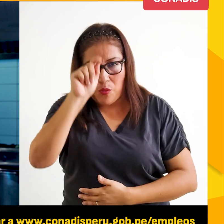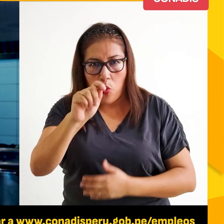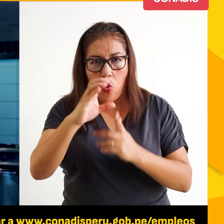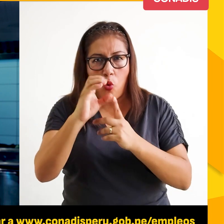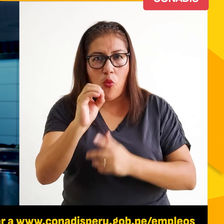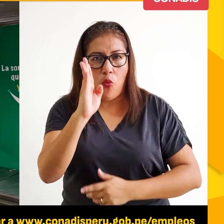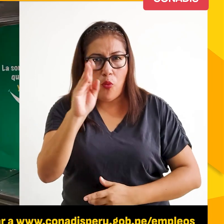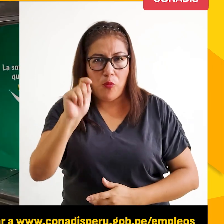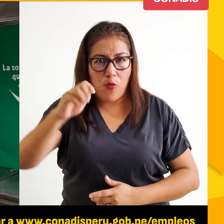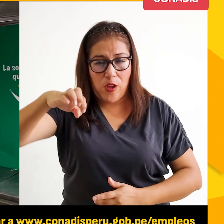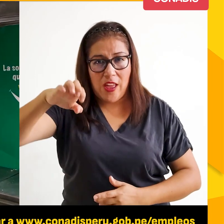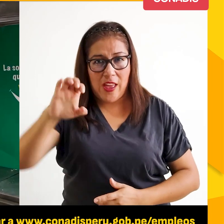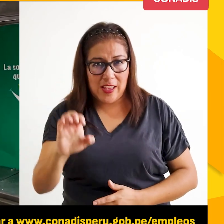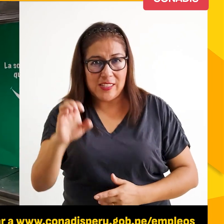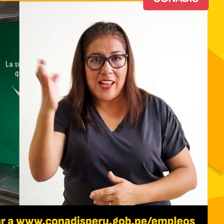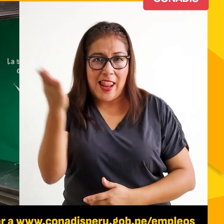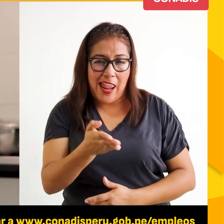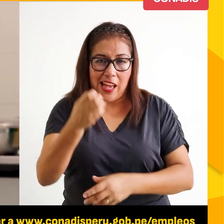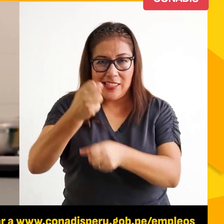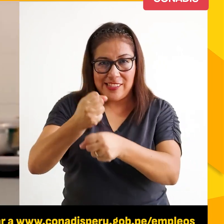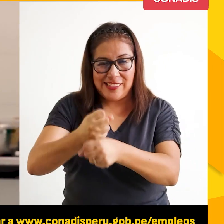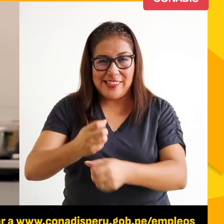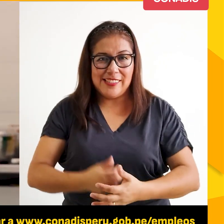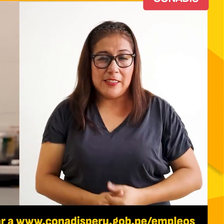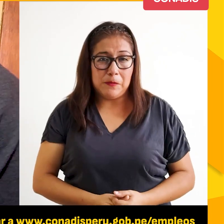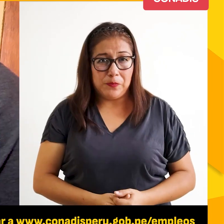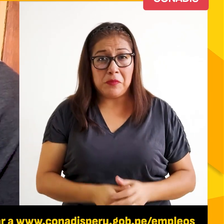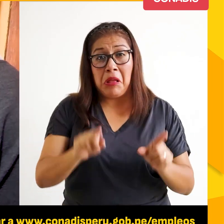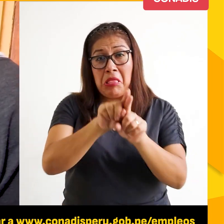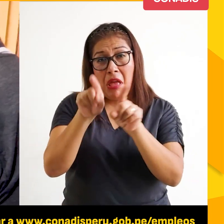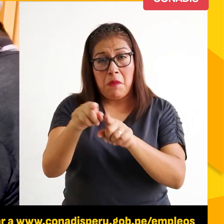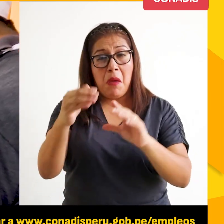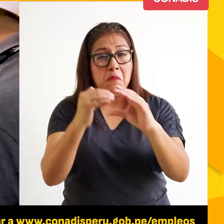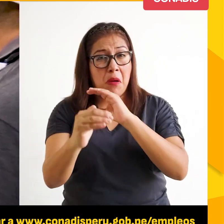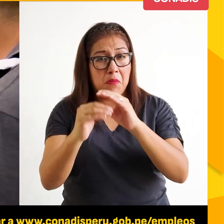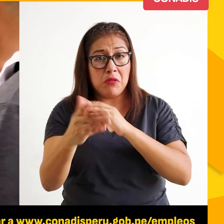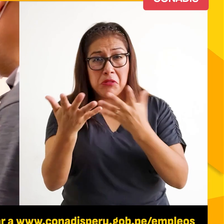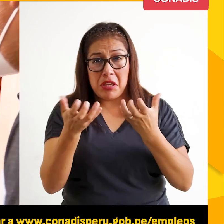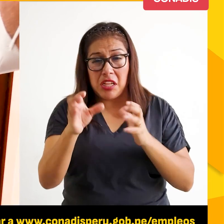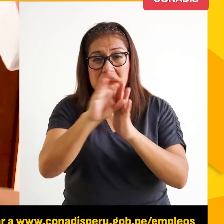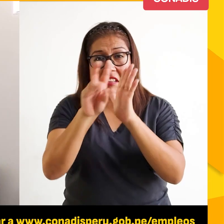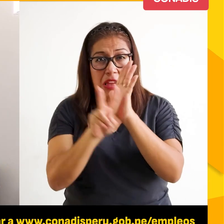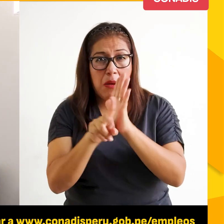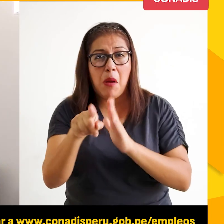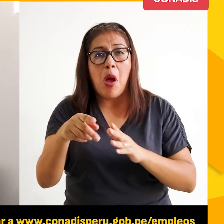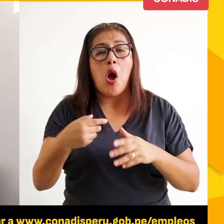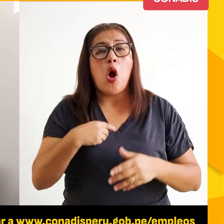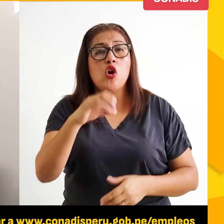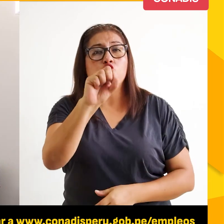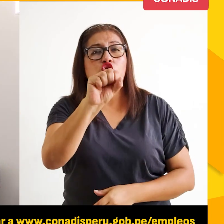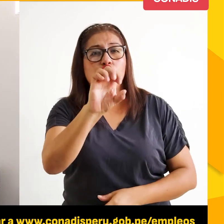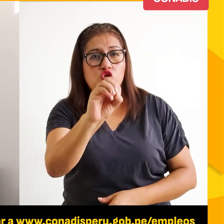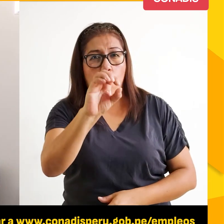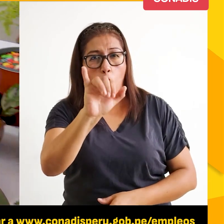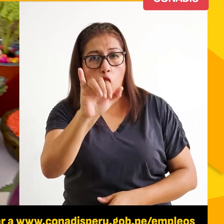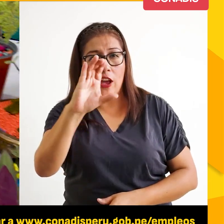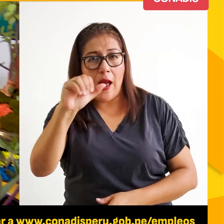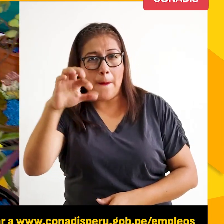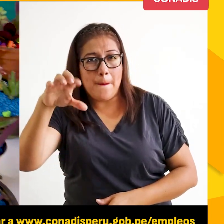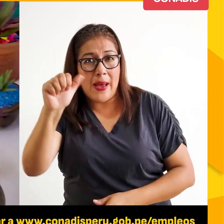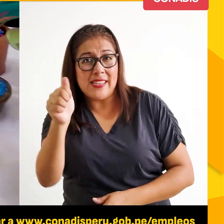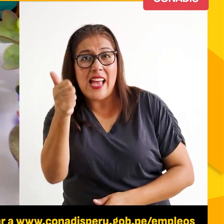.gov.pe y también enviar tu CEBES a soycapaz-conadisperu